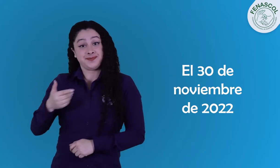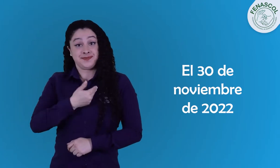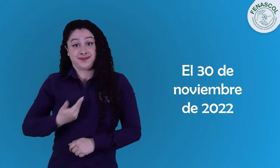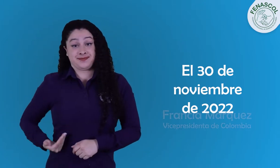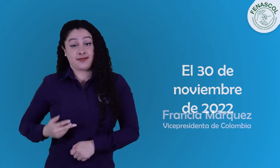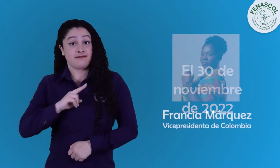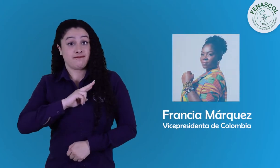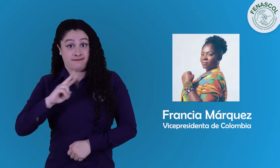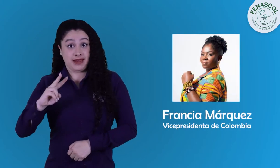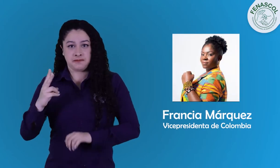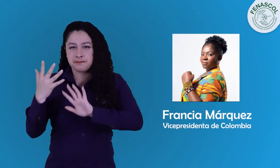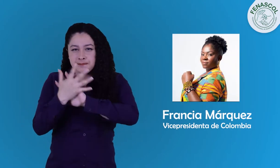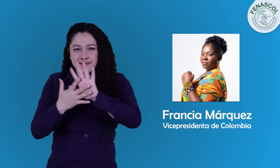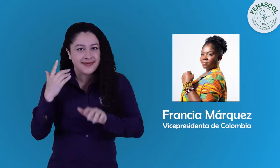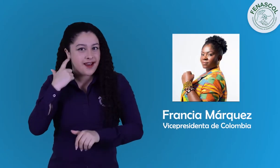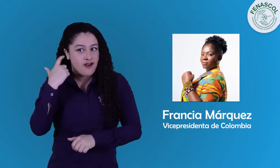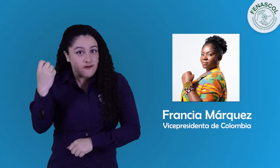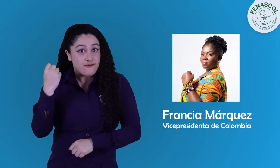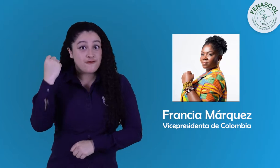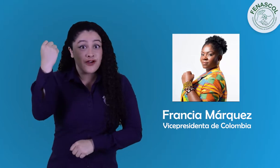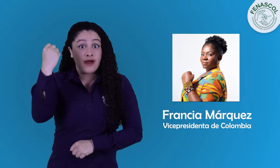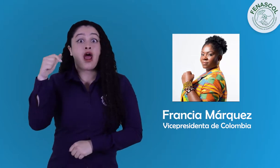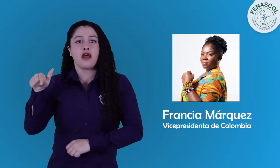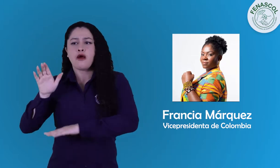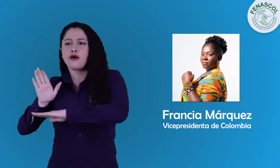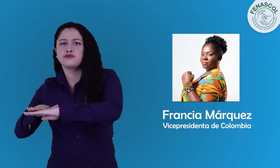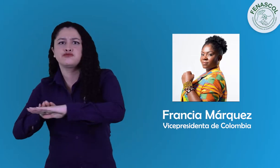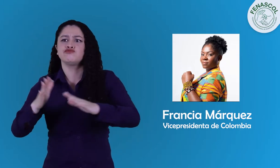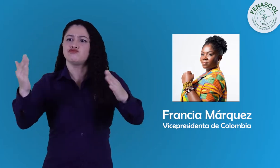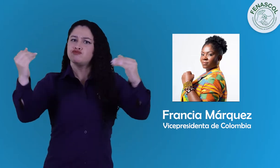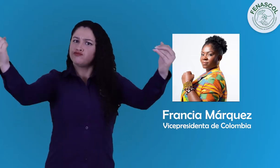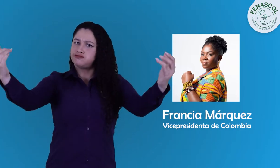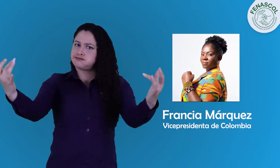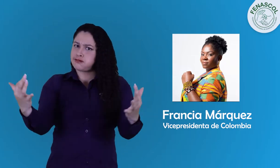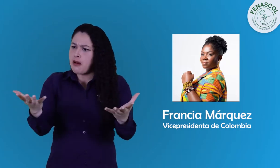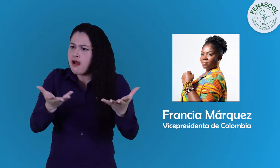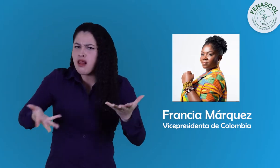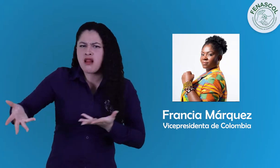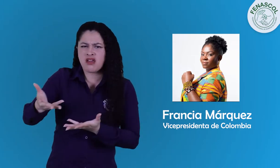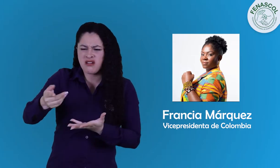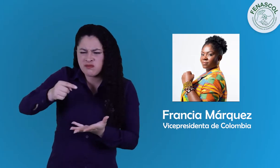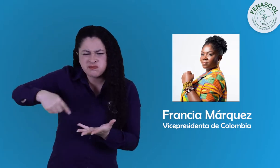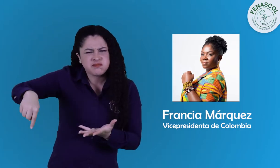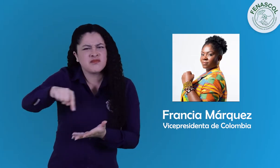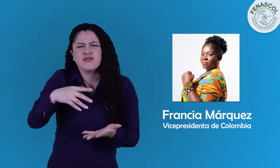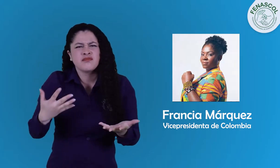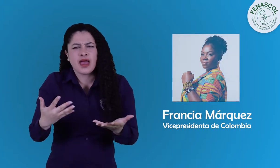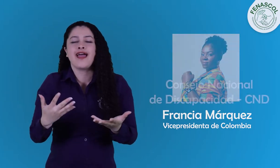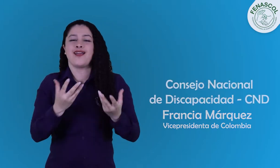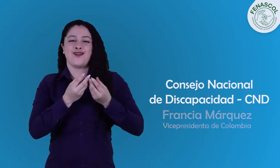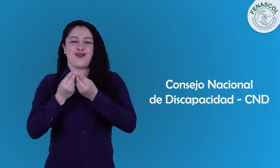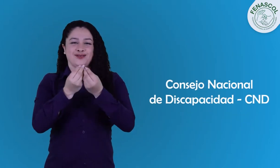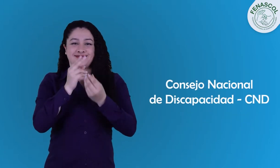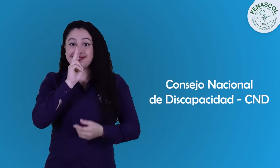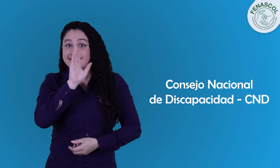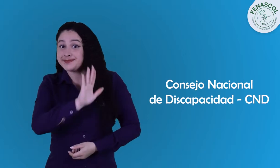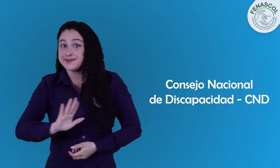precedida por la vicepresidenta de la República, la doctora Francia Márquez. El CND es el Consejo Nacional de